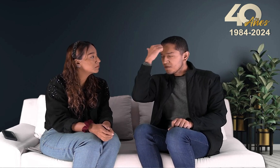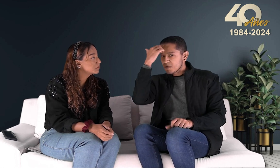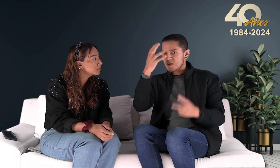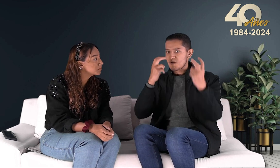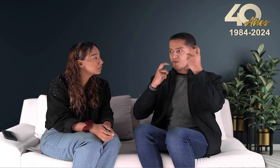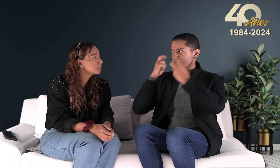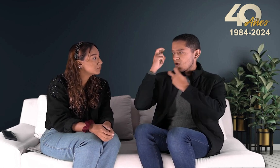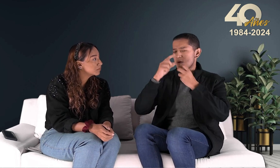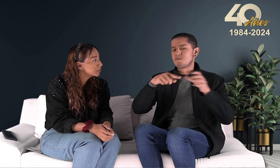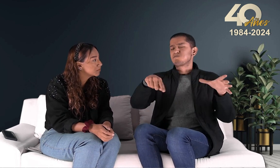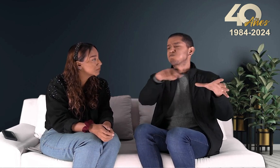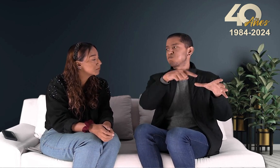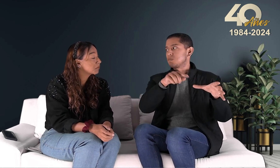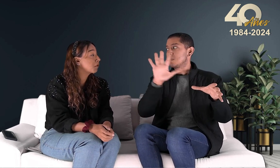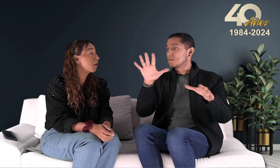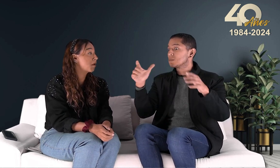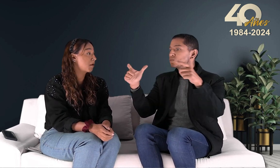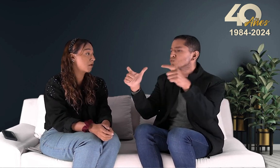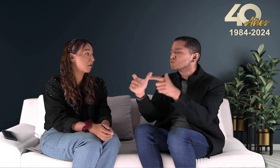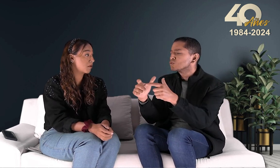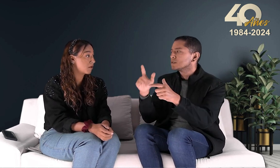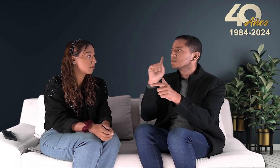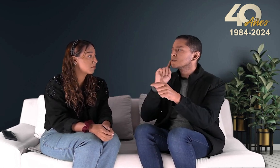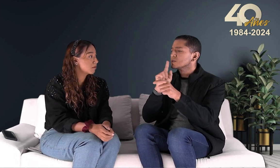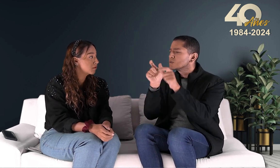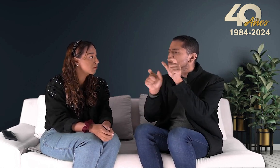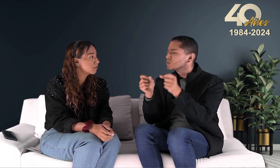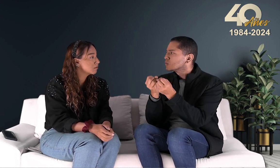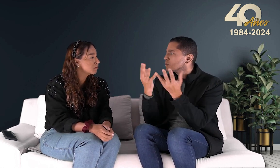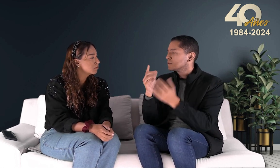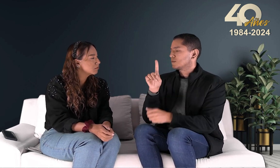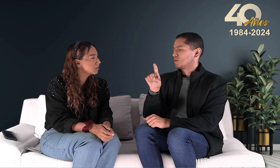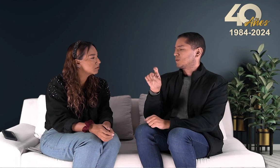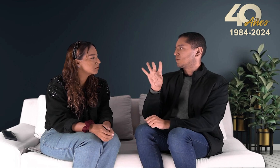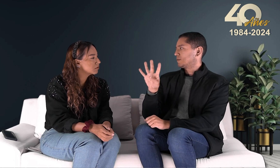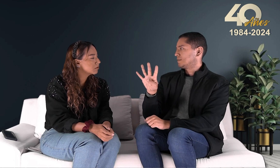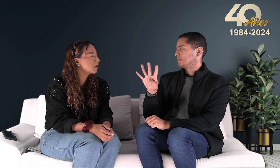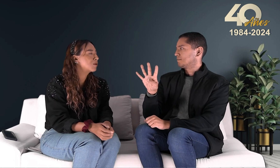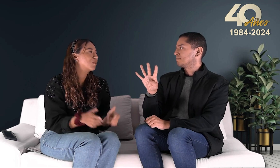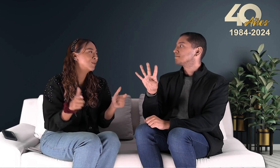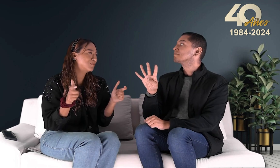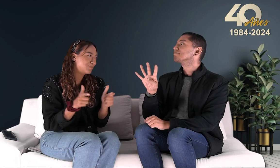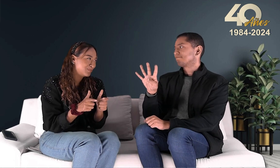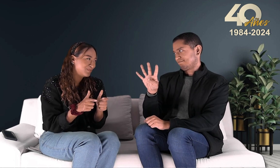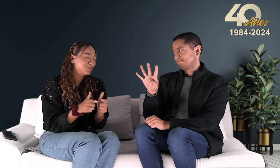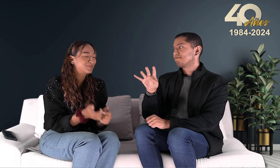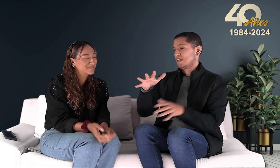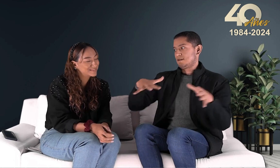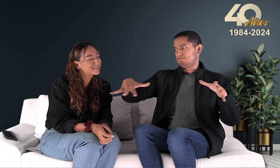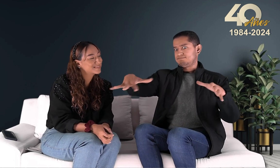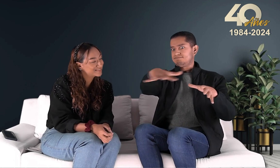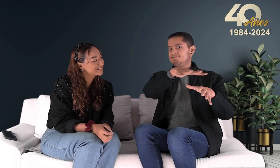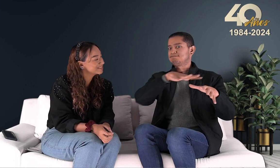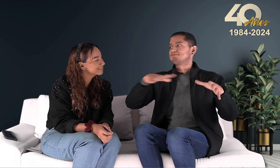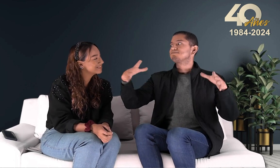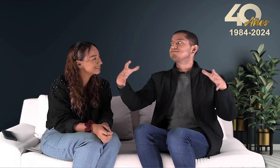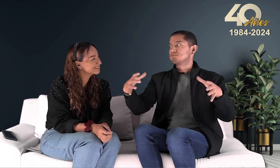sordos profesores, fonaudiólogos y personas sordas fue un grupo más reducido 64 ¿Eran menos? Sí